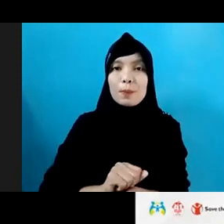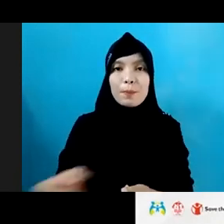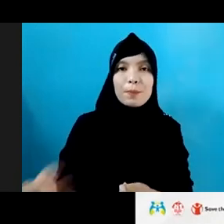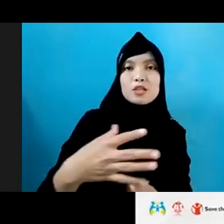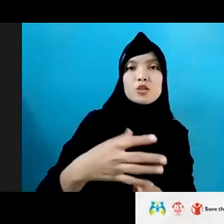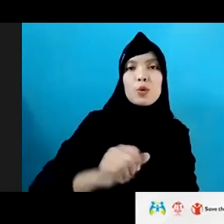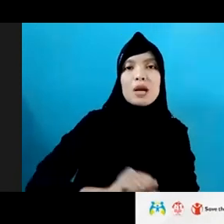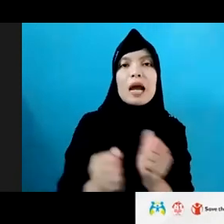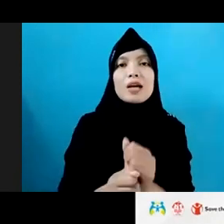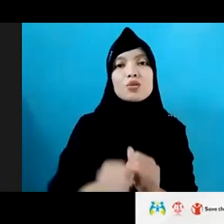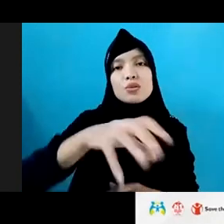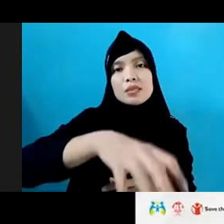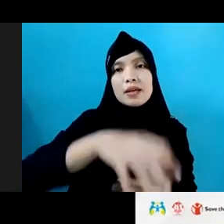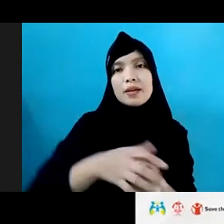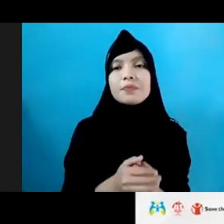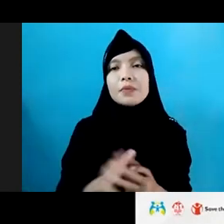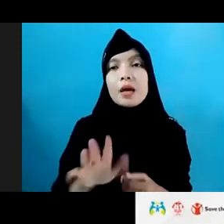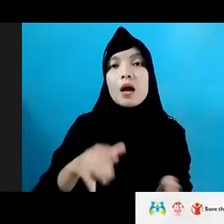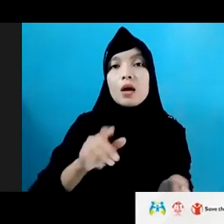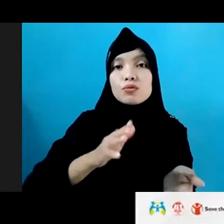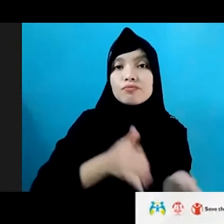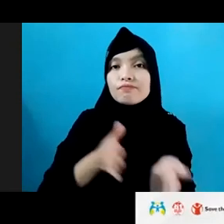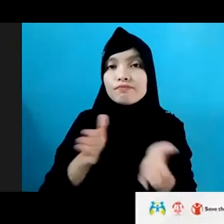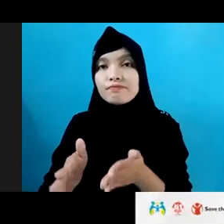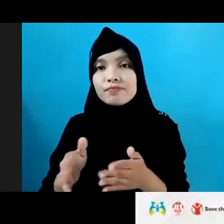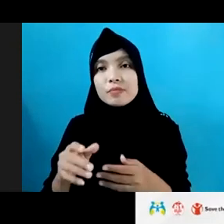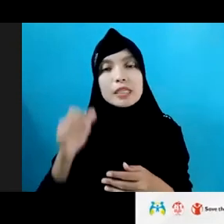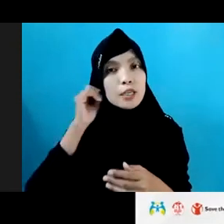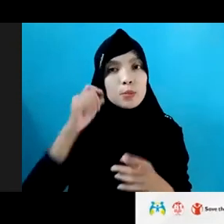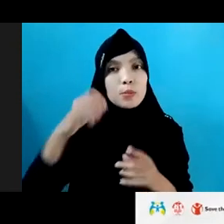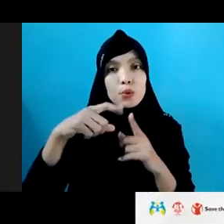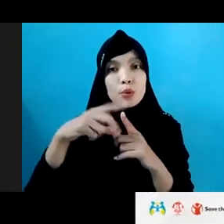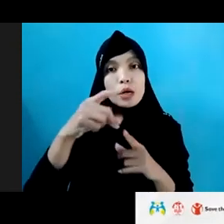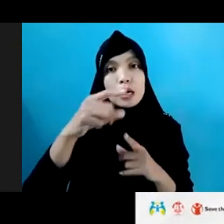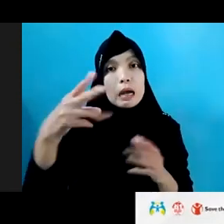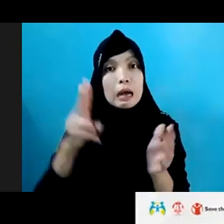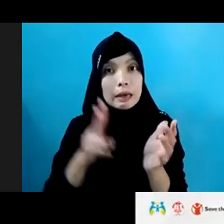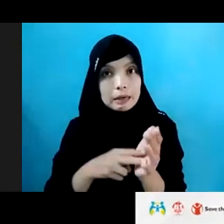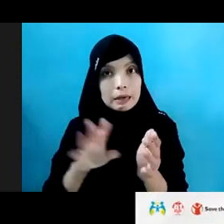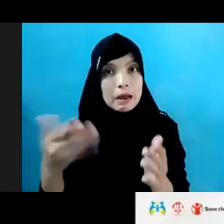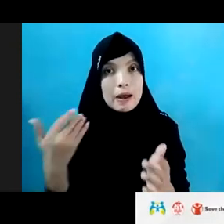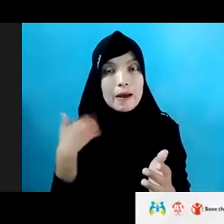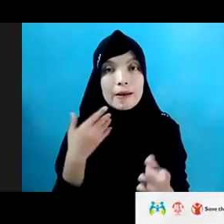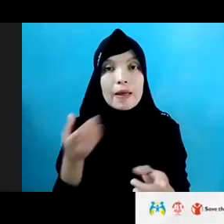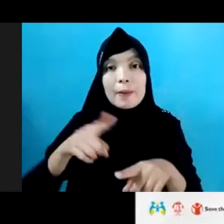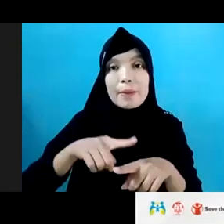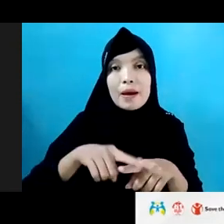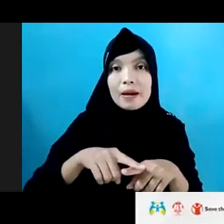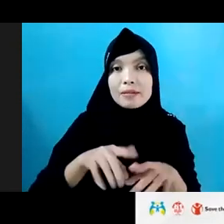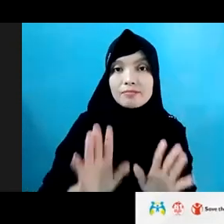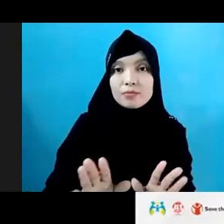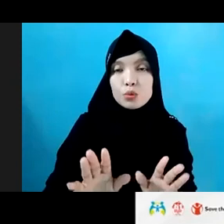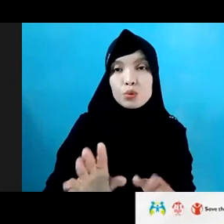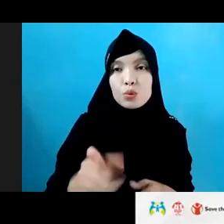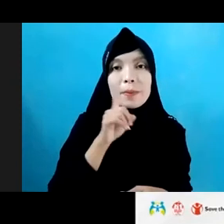tadi. Saya akan beralih ke Ibu Karen apakah ada tambahan untuk pertanyaan yang tadi disampaikan